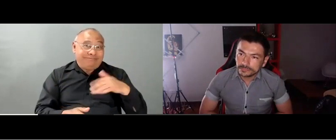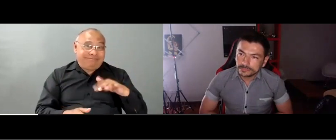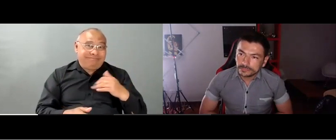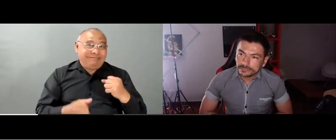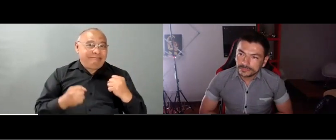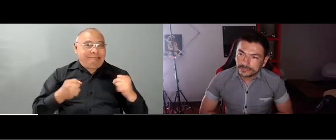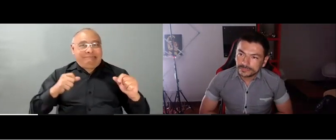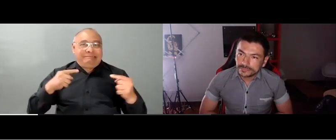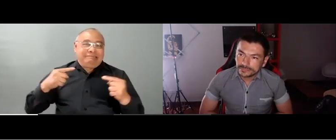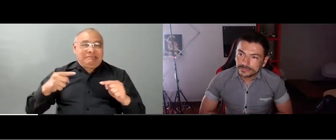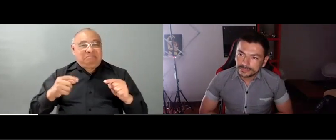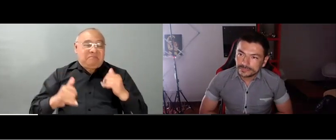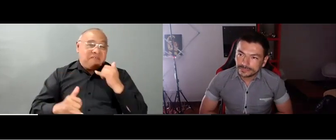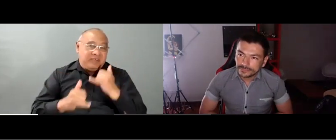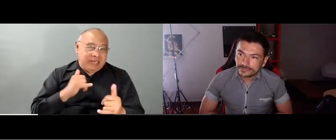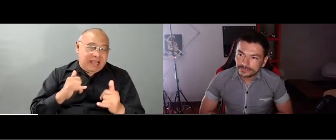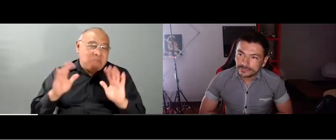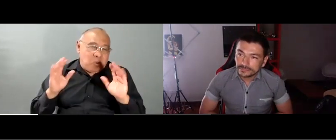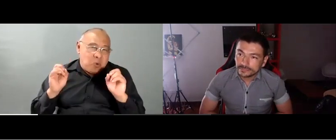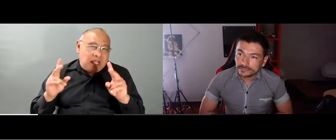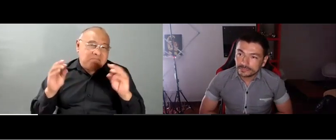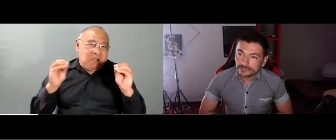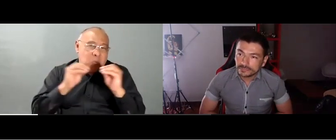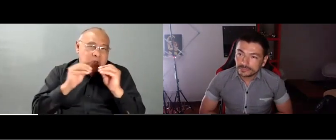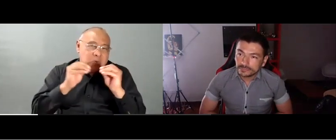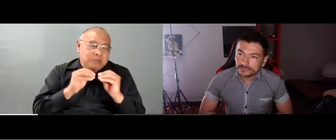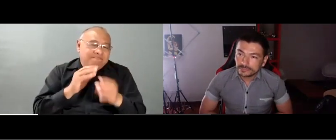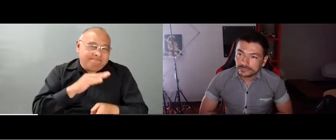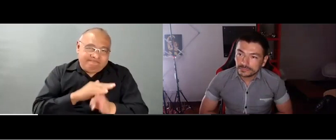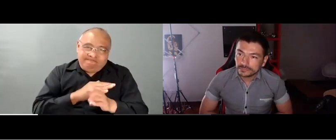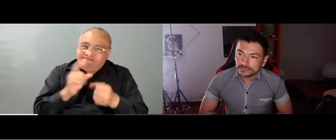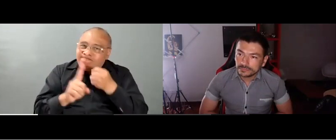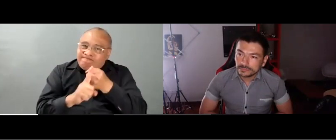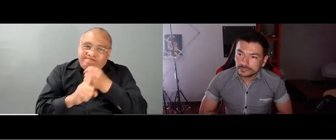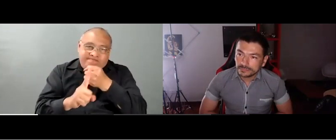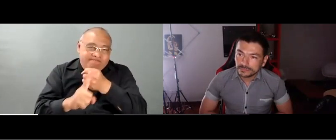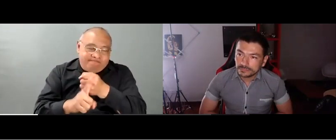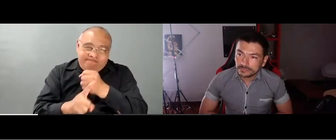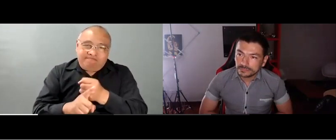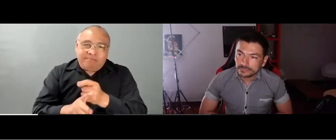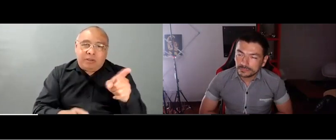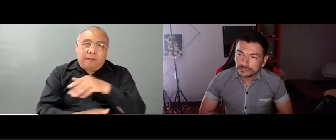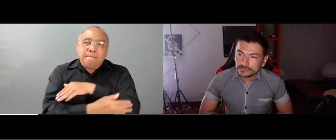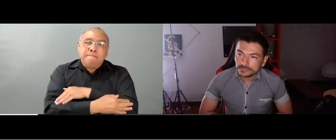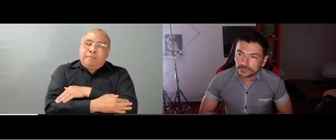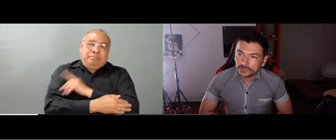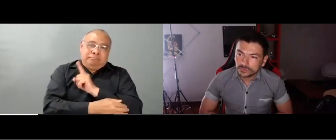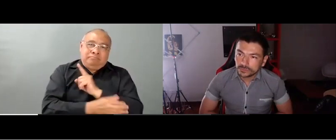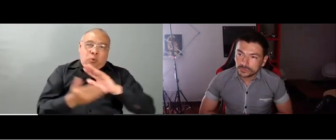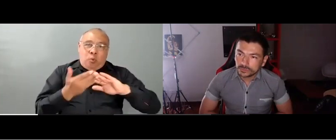ayer en esta reunión. Una reunión en la cual se debatió fuertemente, pero en la cual al final llegamos a ciertos acuerdos